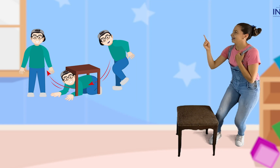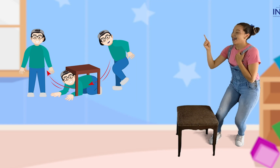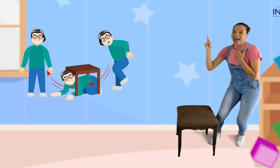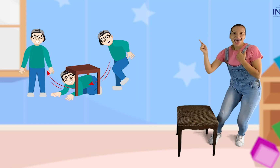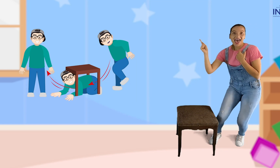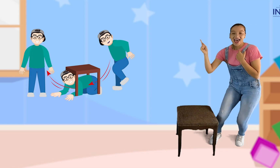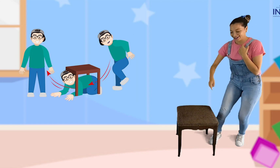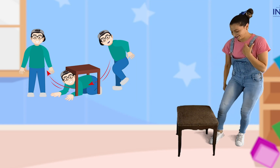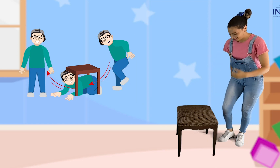¡Así! ¡Qué bien!